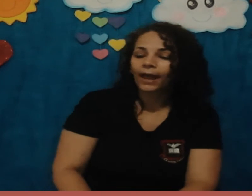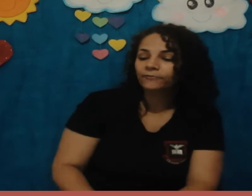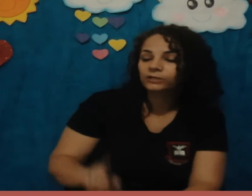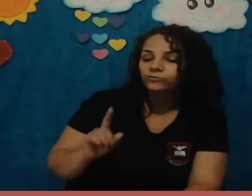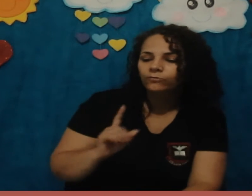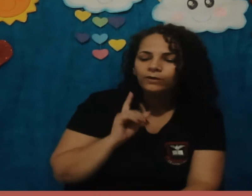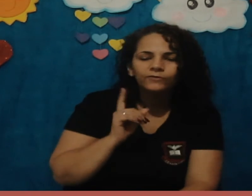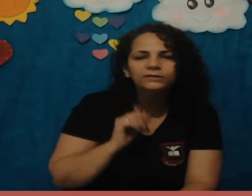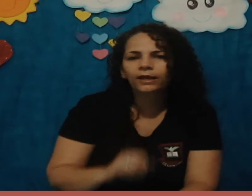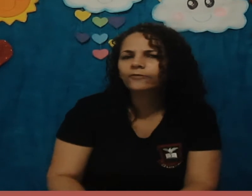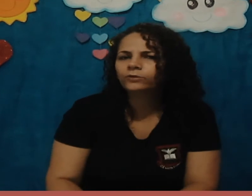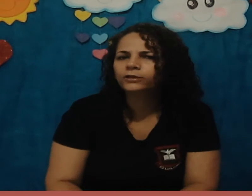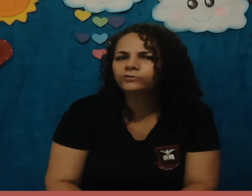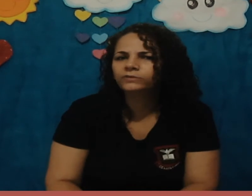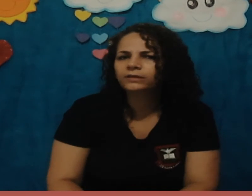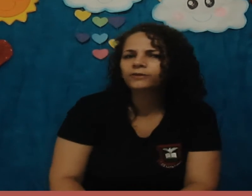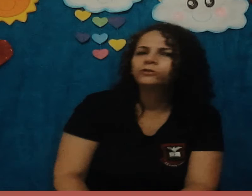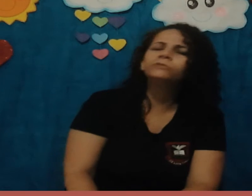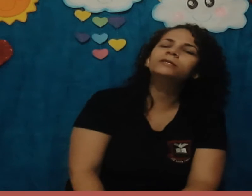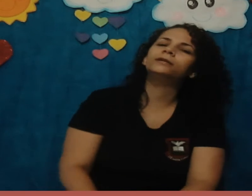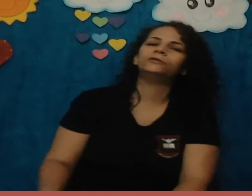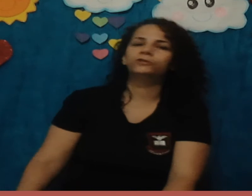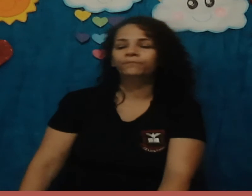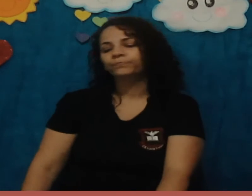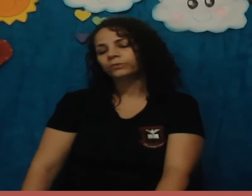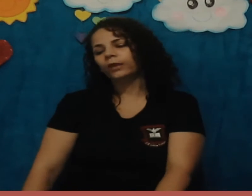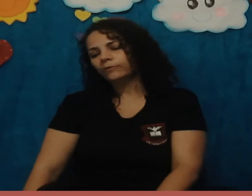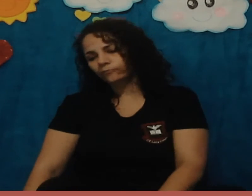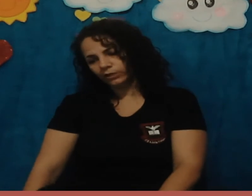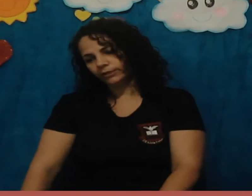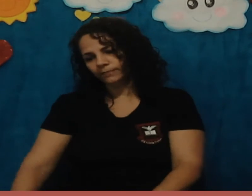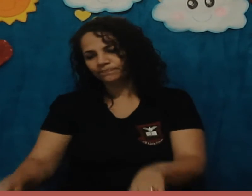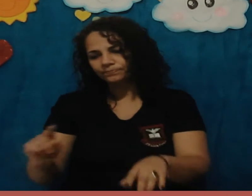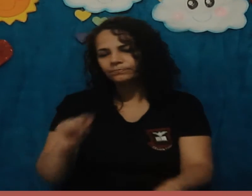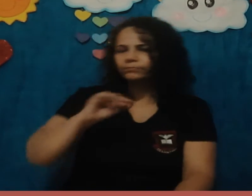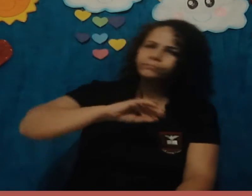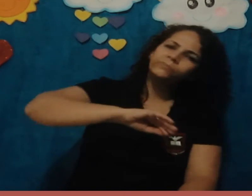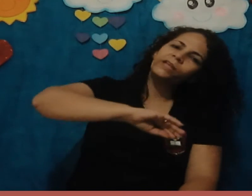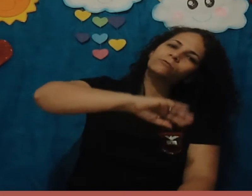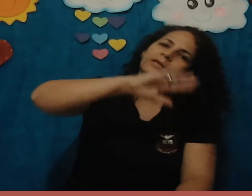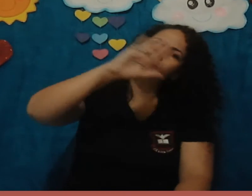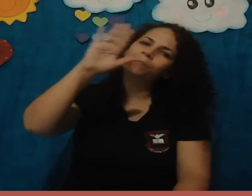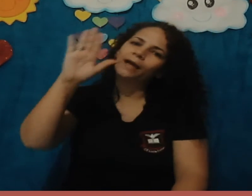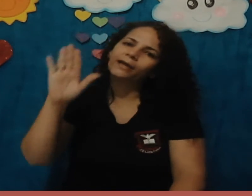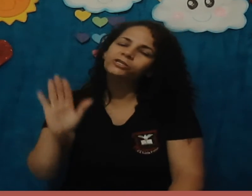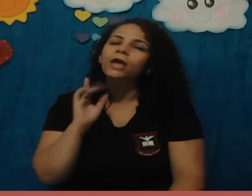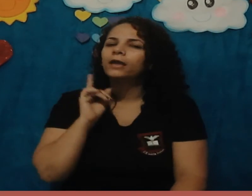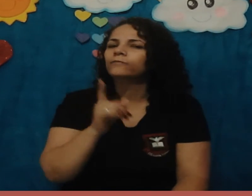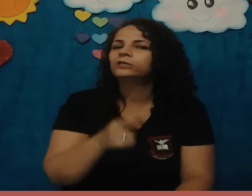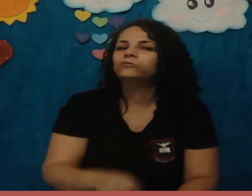aí vocês vão fazer lá na folhinha de vocês o seguinte, tem uma folhinha, tem os animais e vocês vão